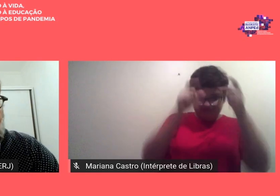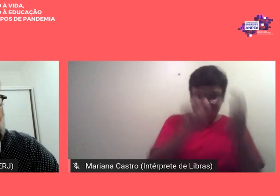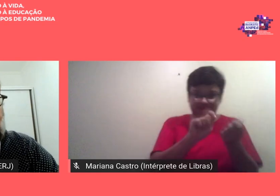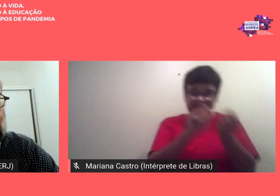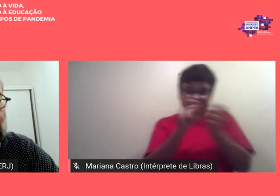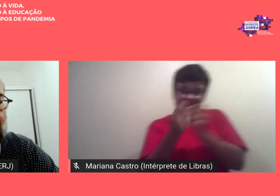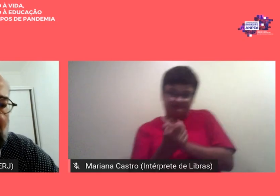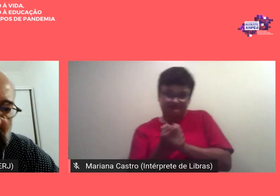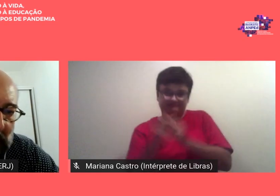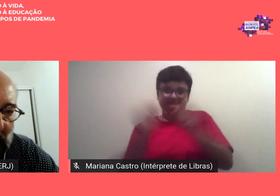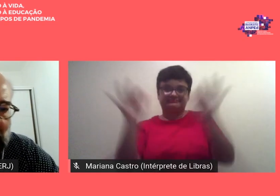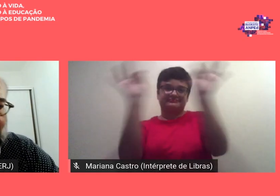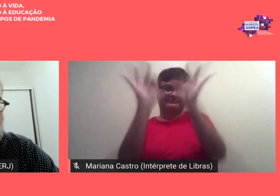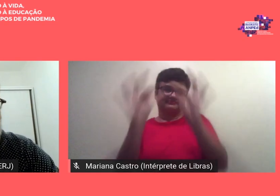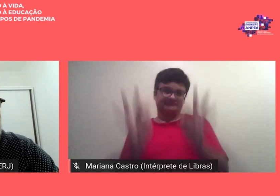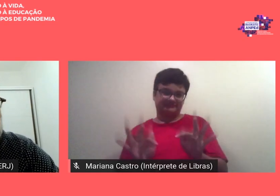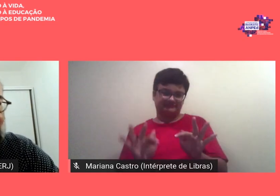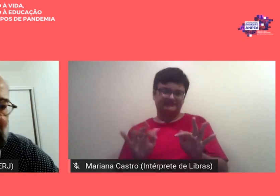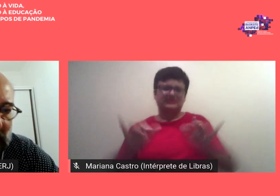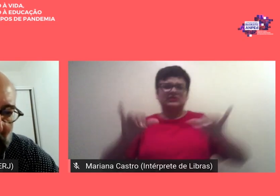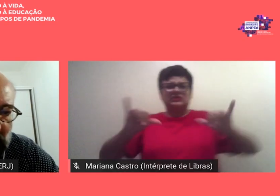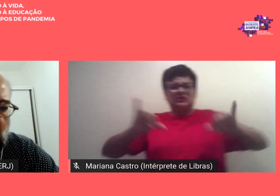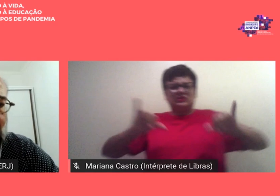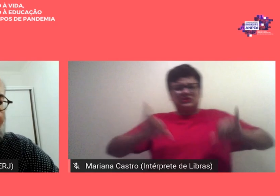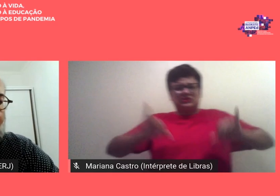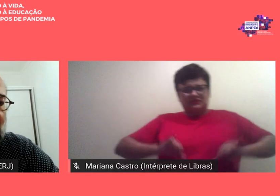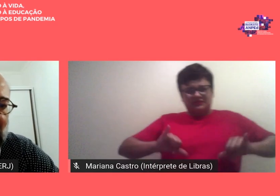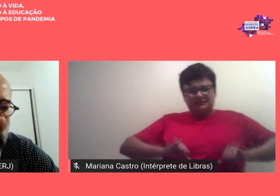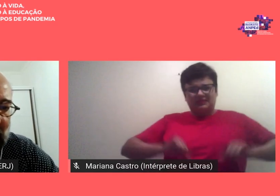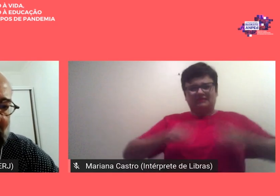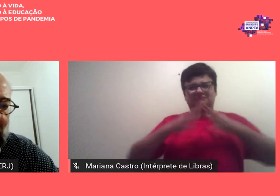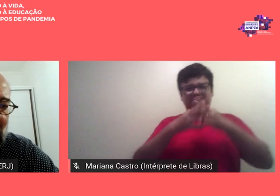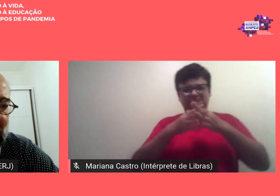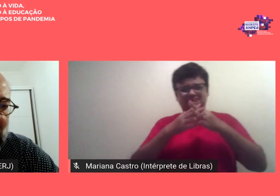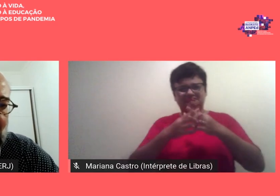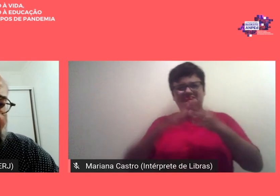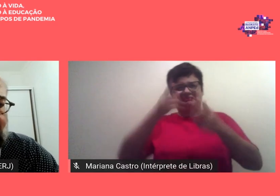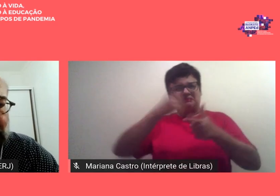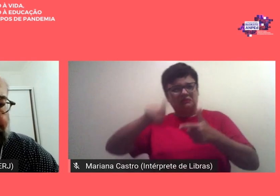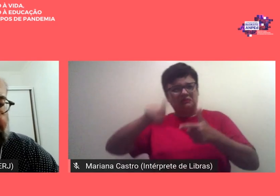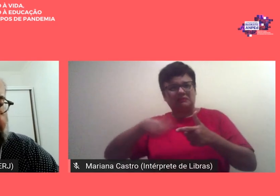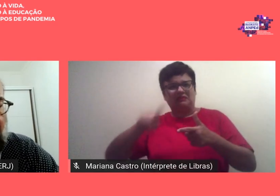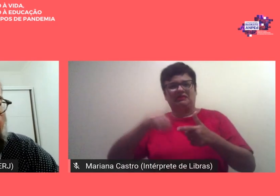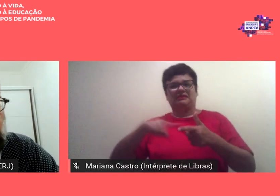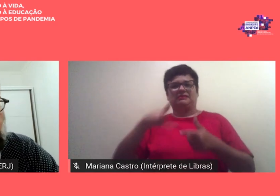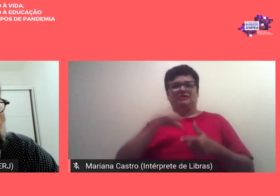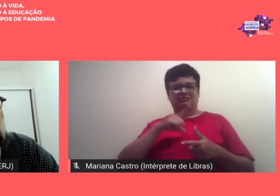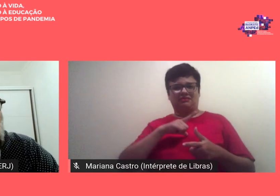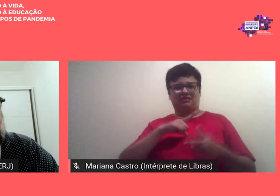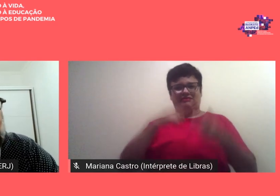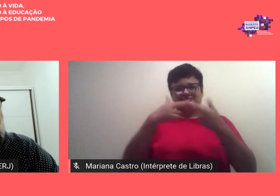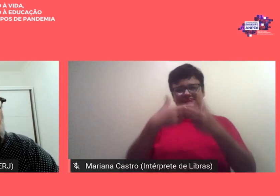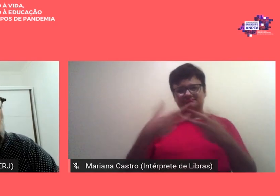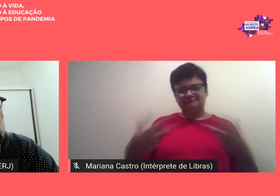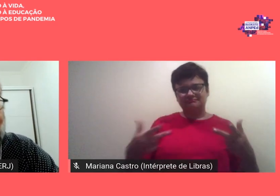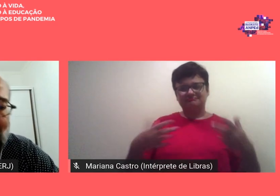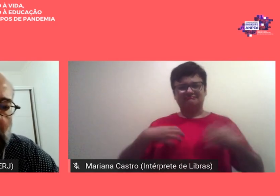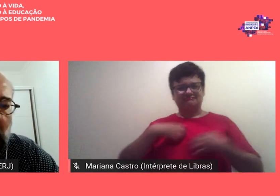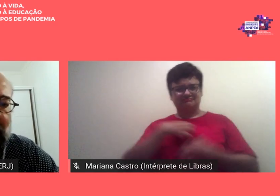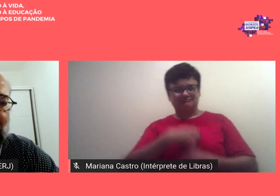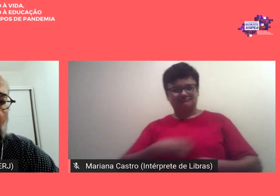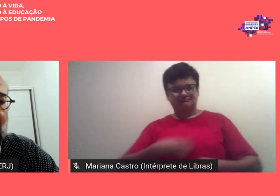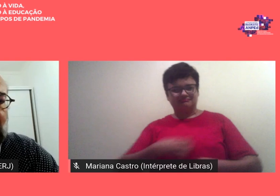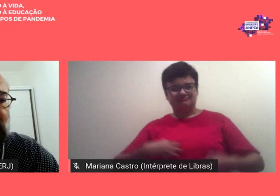sofrimento de tantas crises de tantos problemas que nós atravessamos nós conseguimos